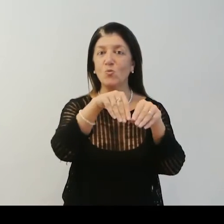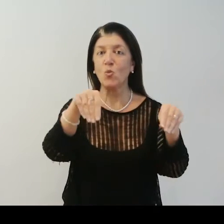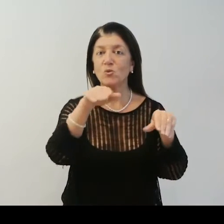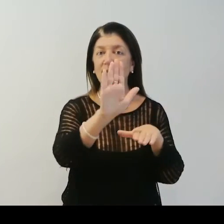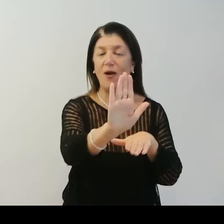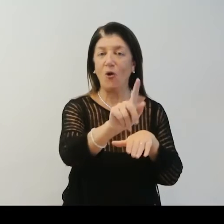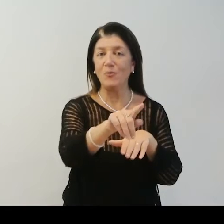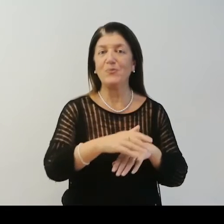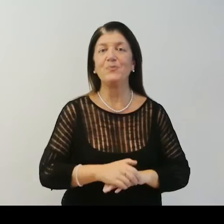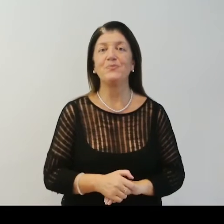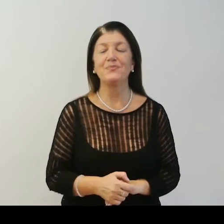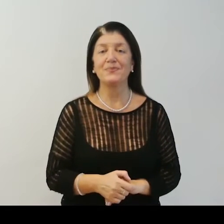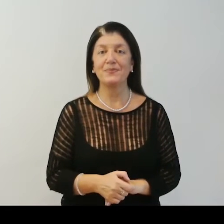percorso museale